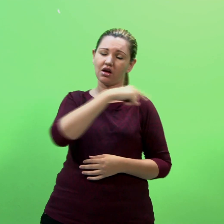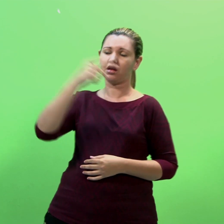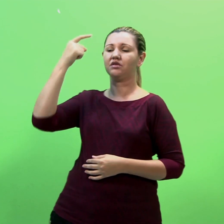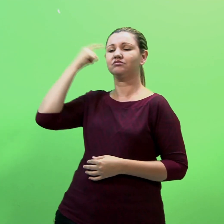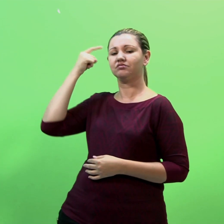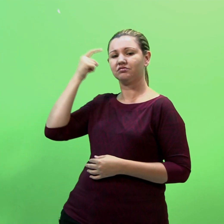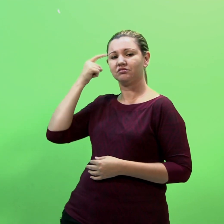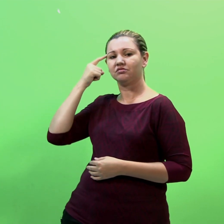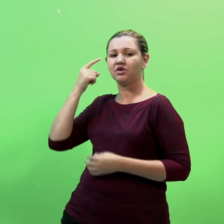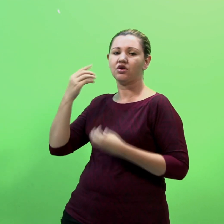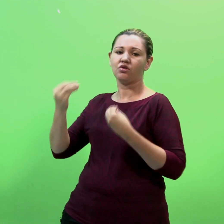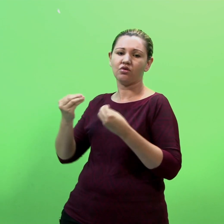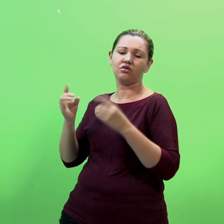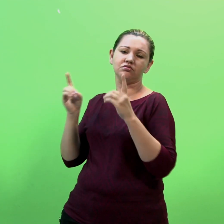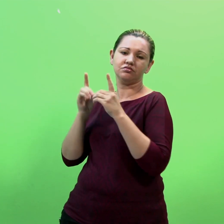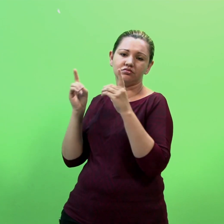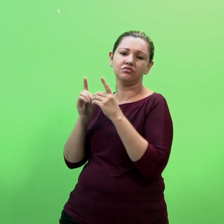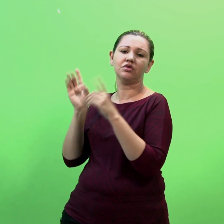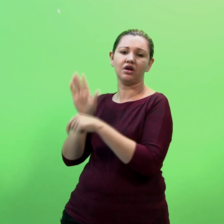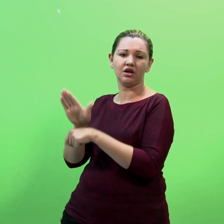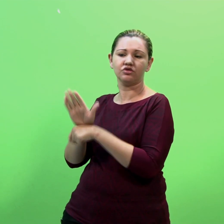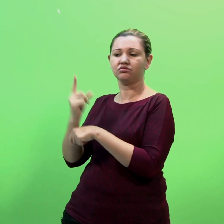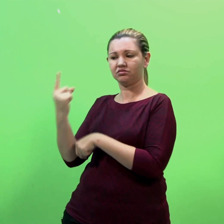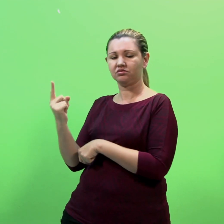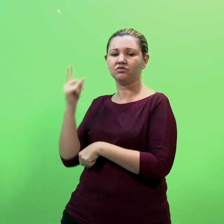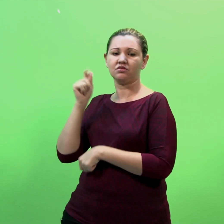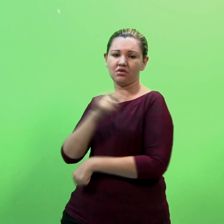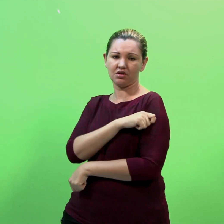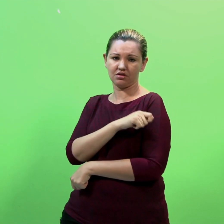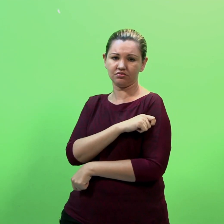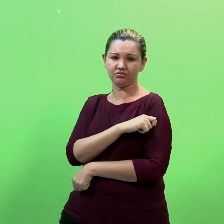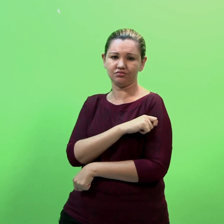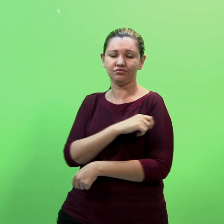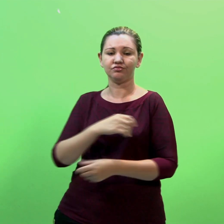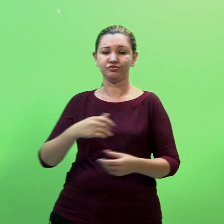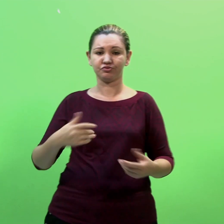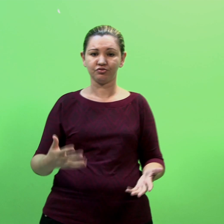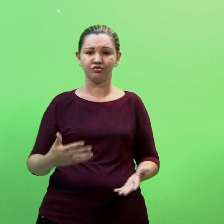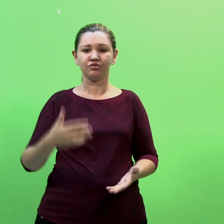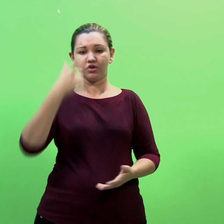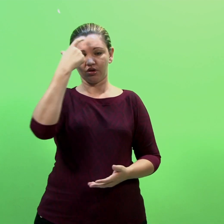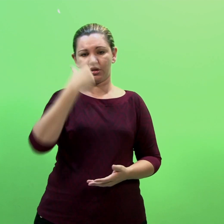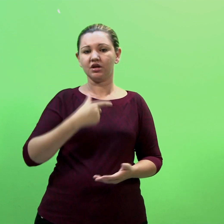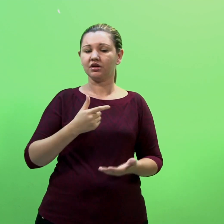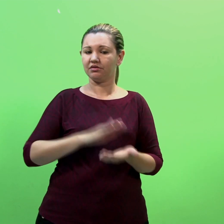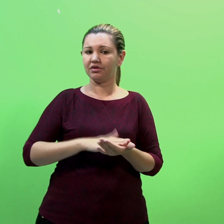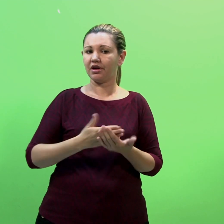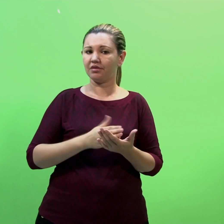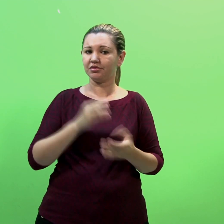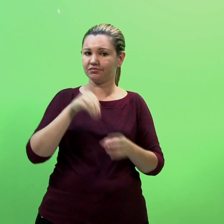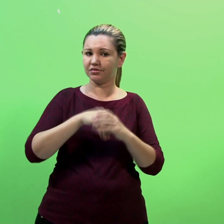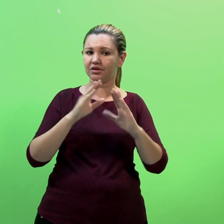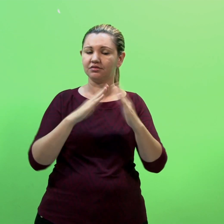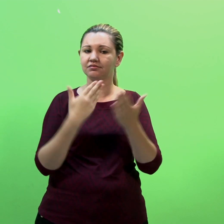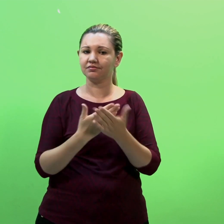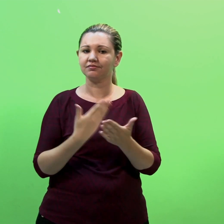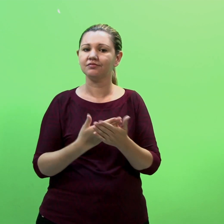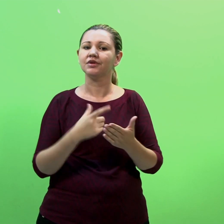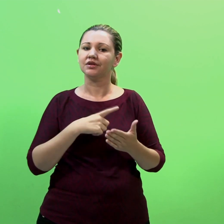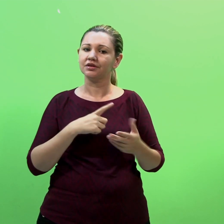Nesse caso, o intérprete, por estar atuando no contexto educacional Deve ter compromisso e ser corresponsável pelo processo de ensino